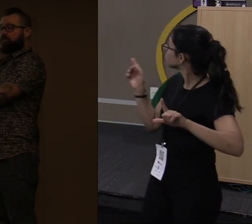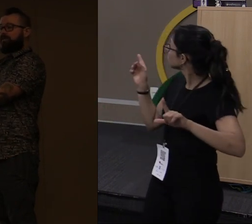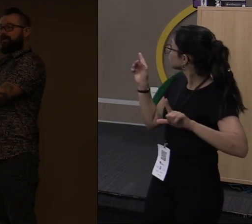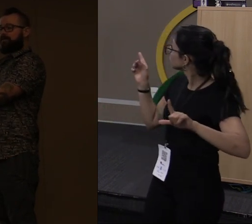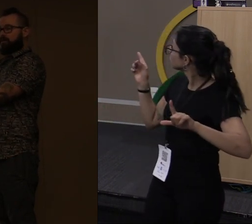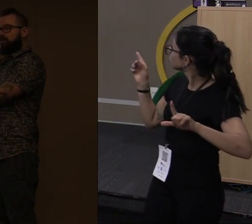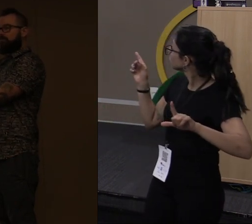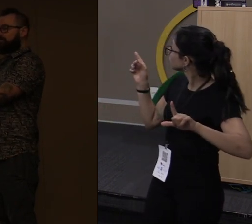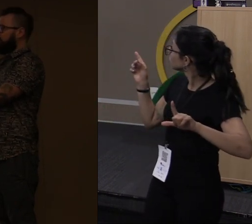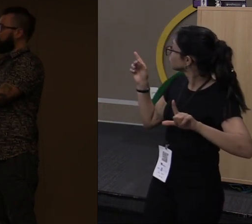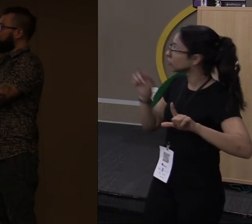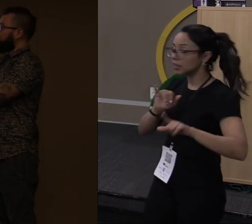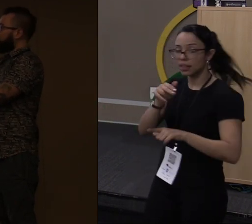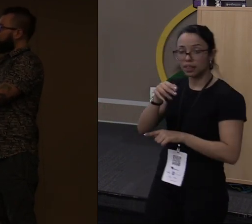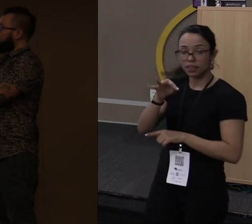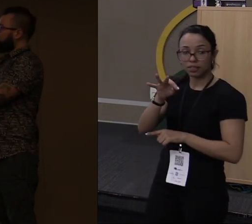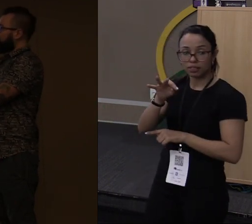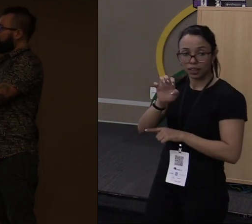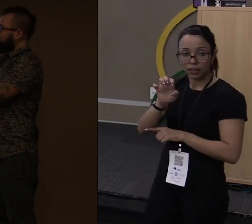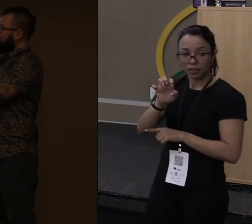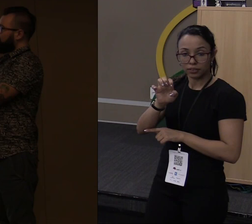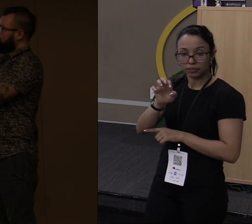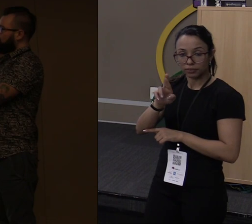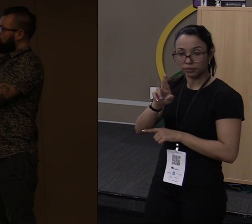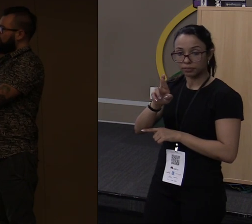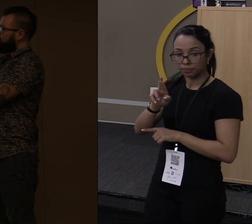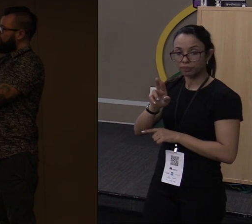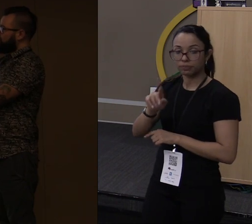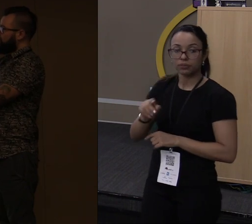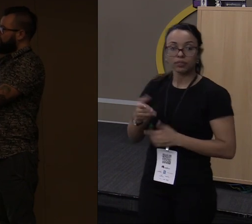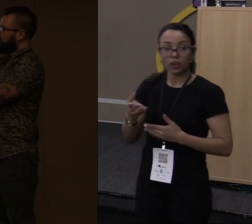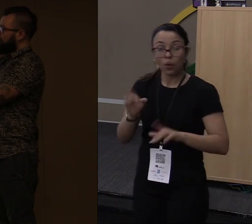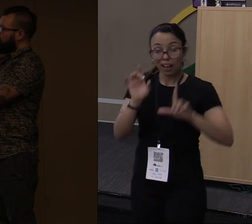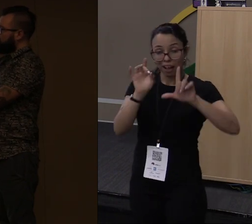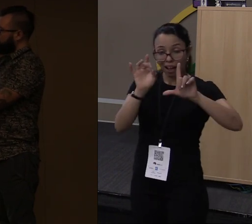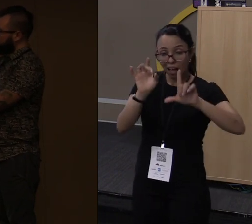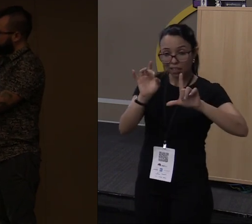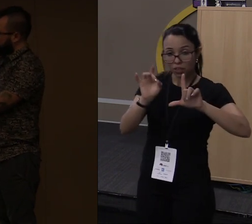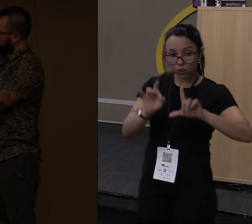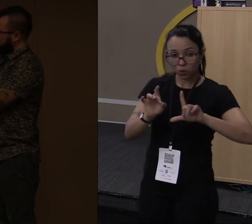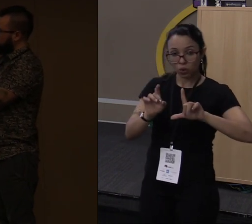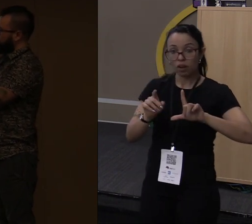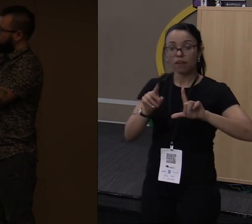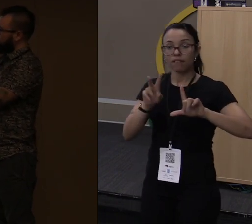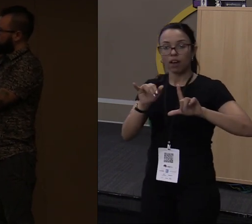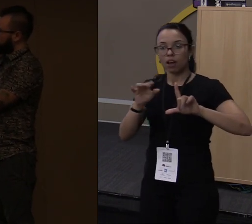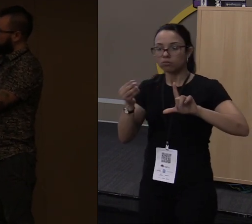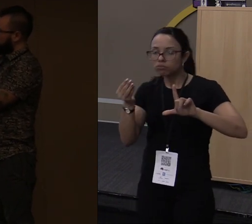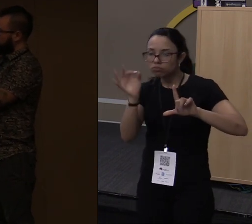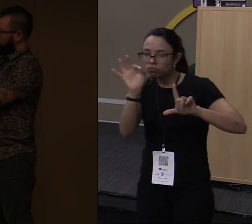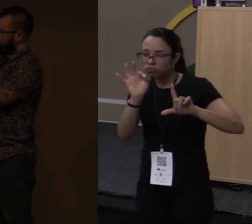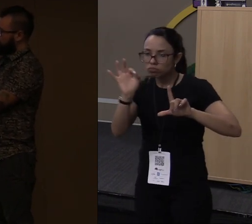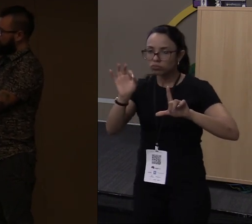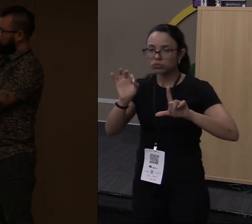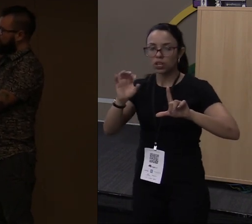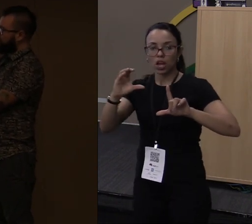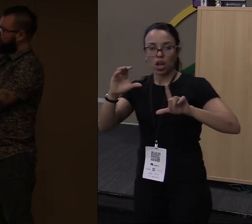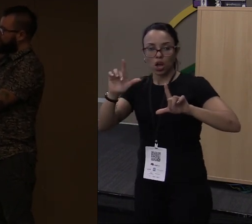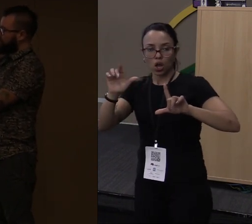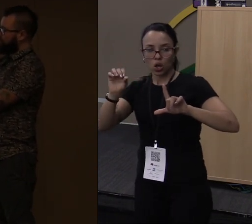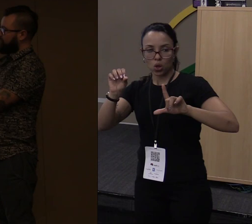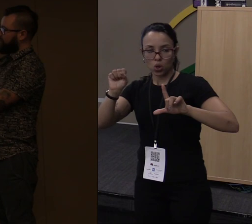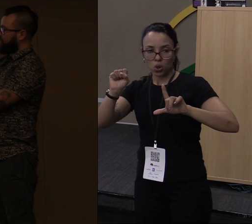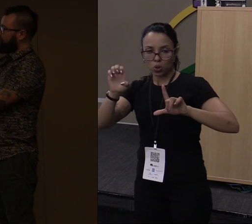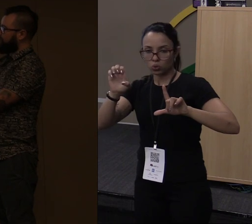aqui me retorna um iterador. E para cada um desses eu vou mapear uma closure. Então eu tenho uma função aqui, como se fosse um lambda,